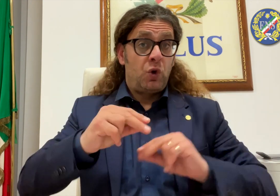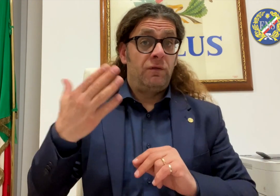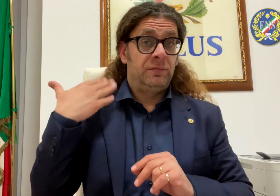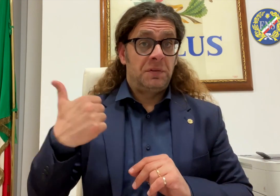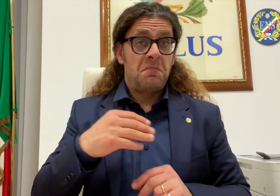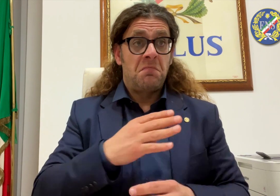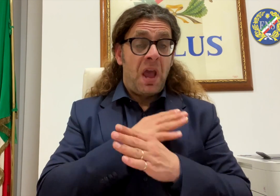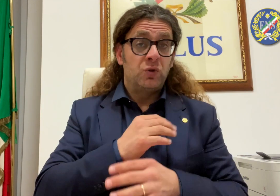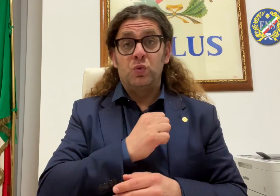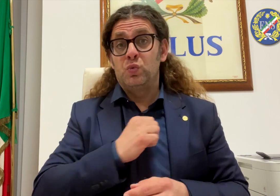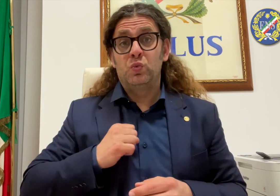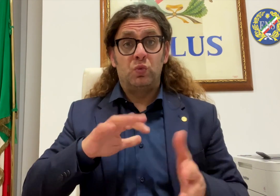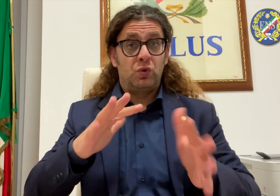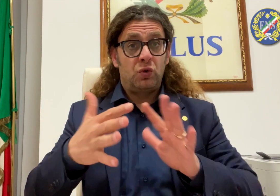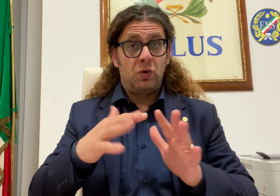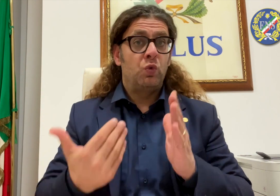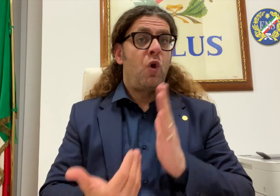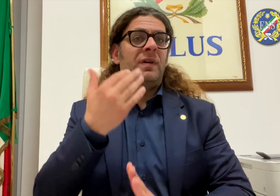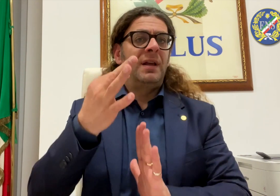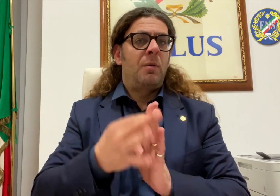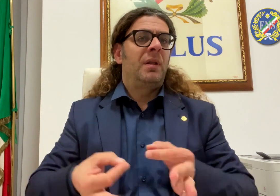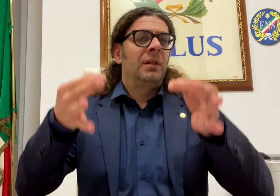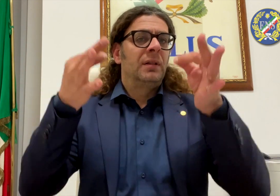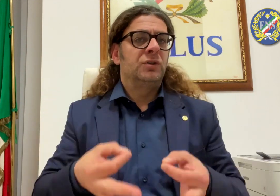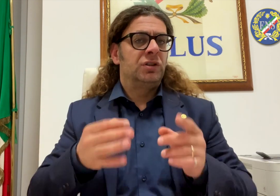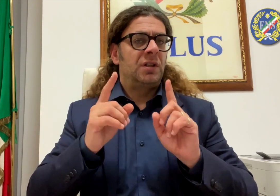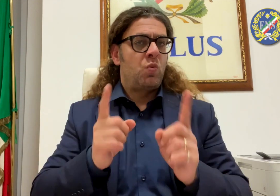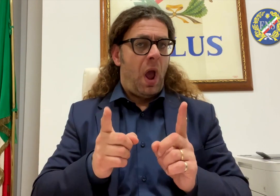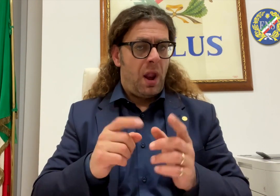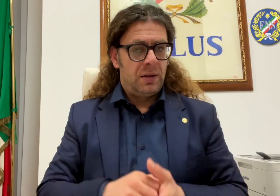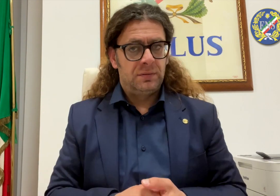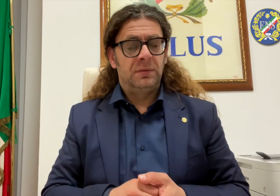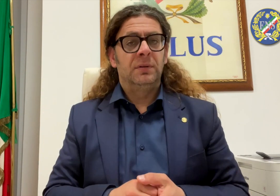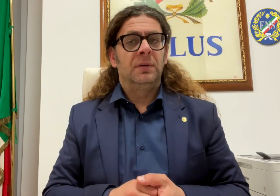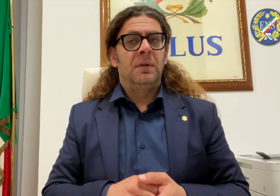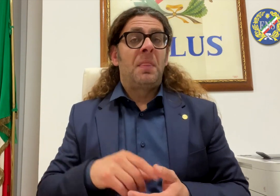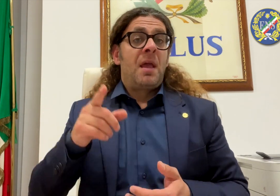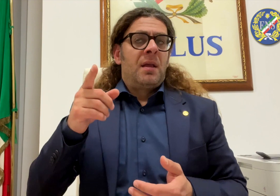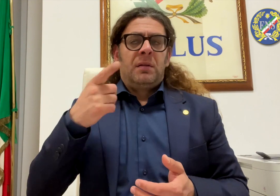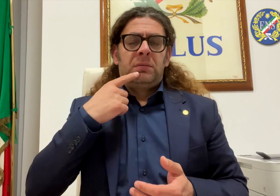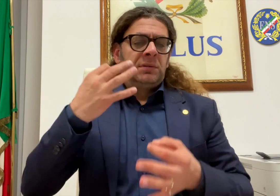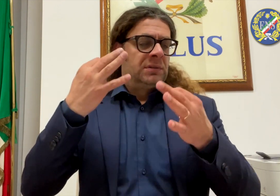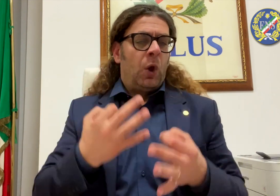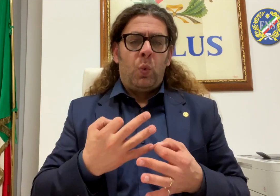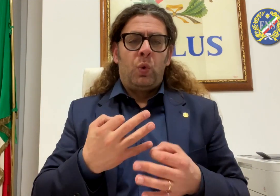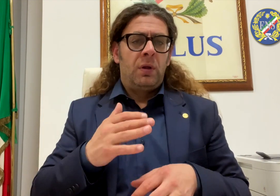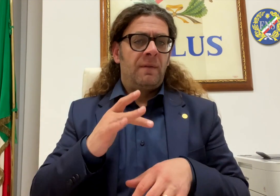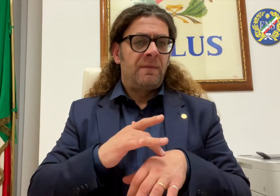Attualmente con il nuovo regolamento il numero dei gruppi di lavoro è stato ridotto a 5 ed è stato previsto anche un limite massimo del numero di